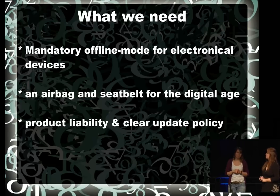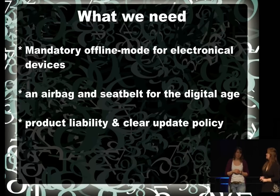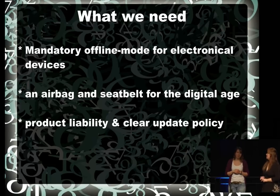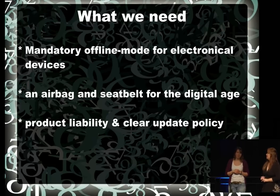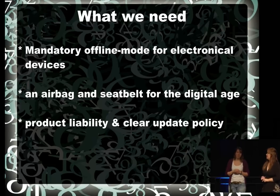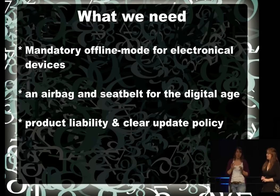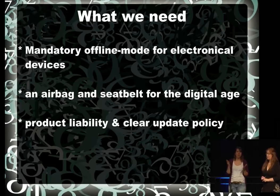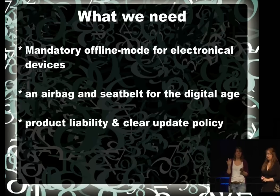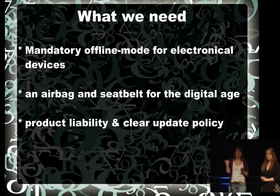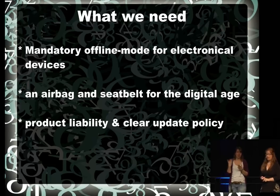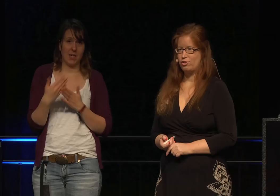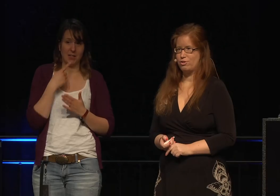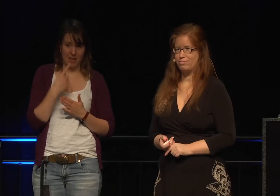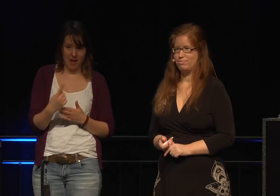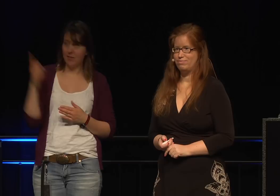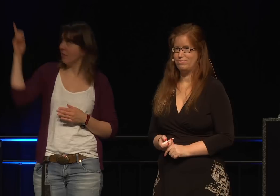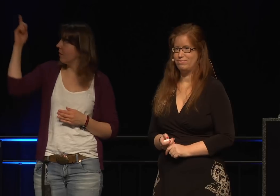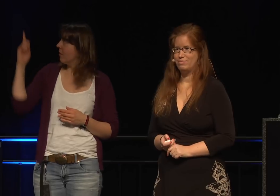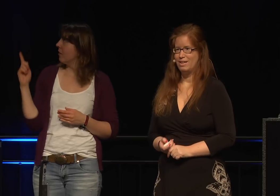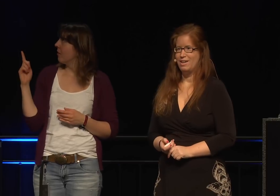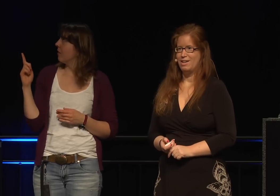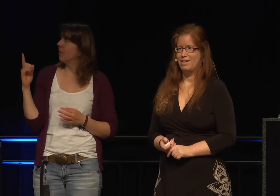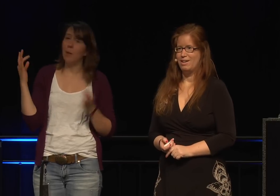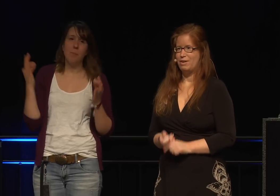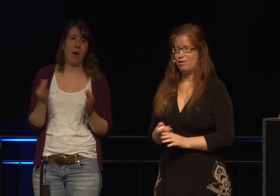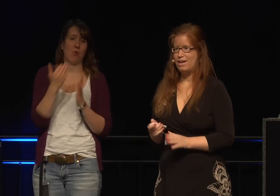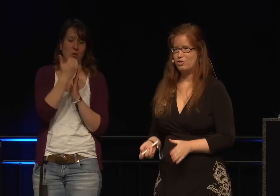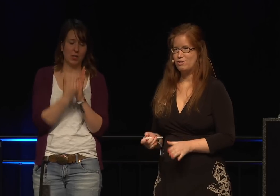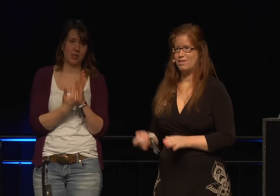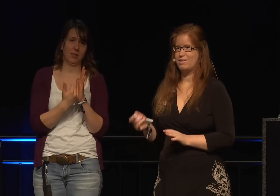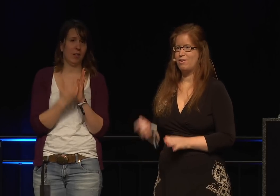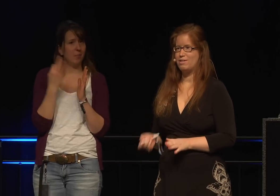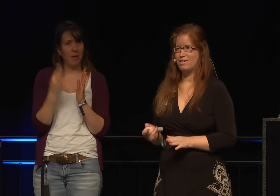Alles, was ich hier erzählt habe, sind alles nur Vorschriften.